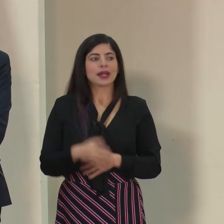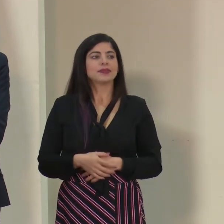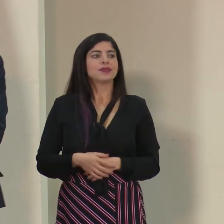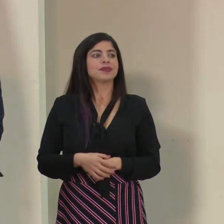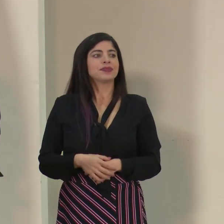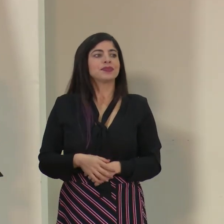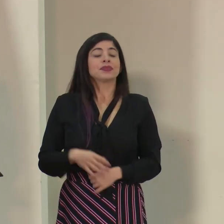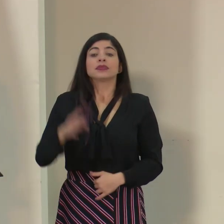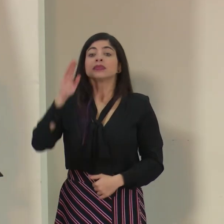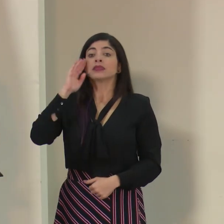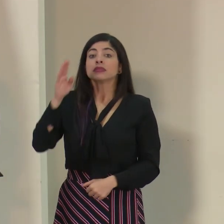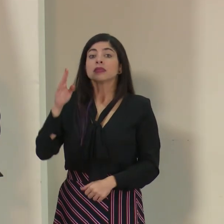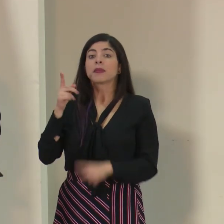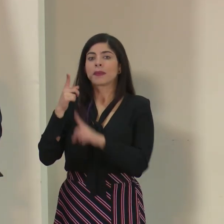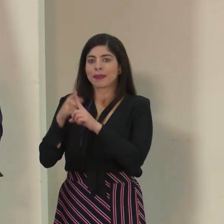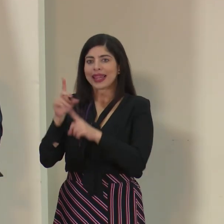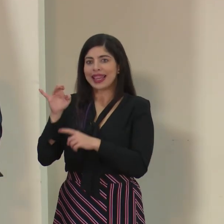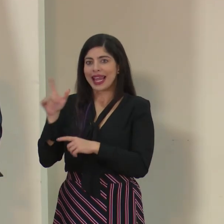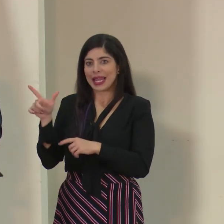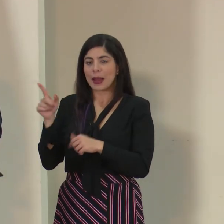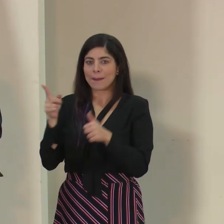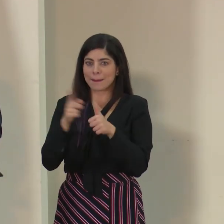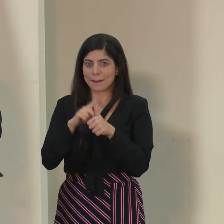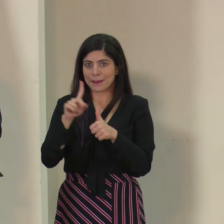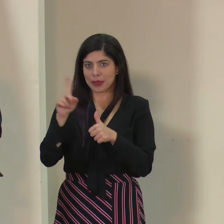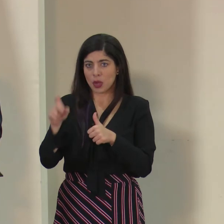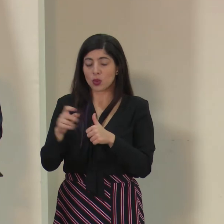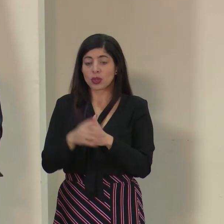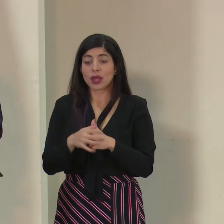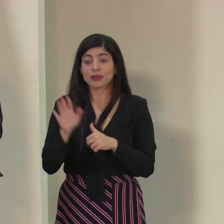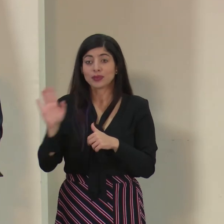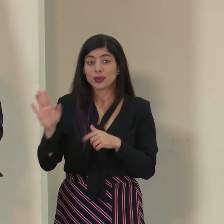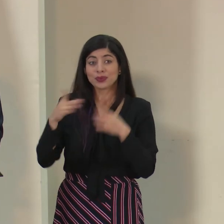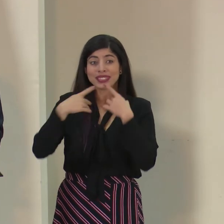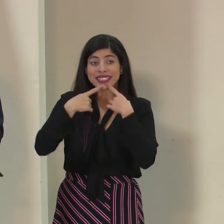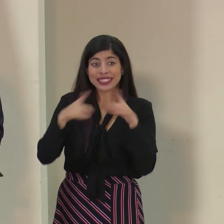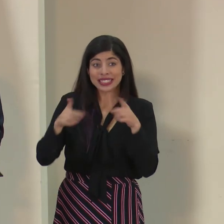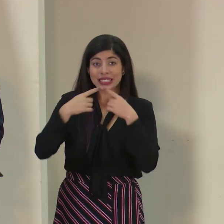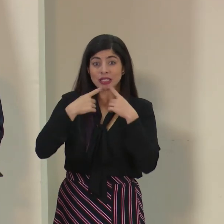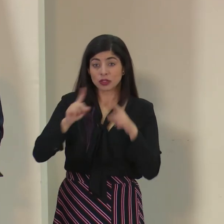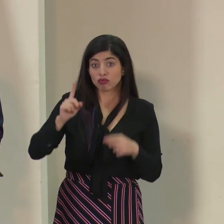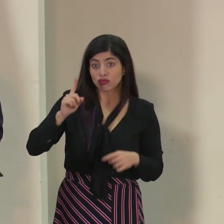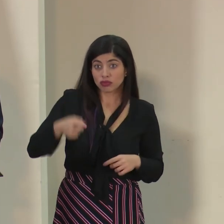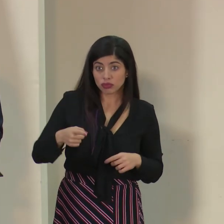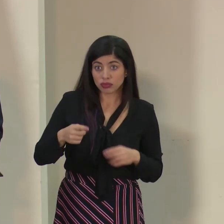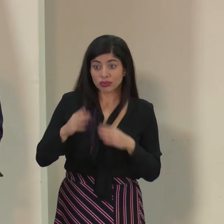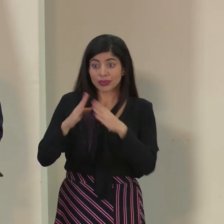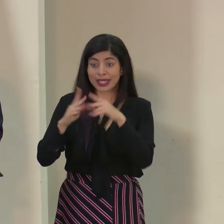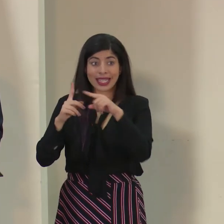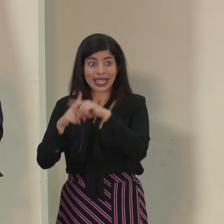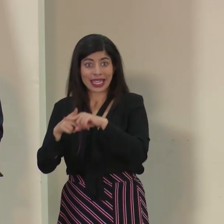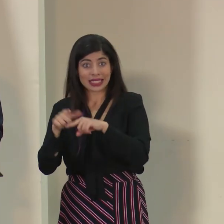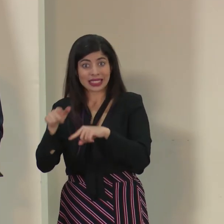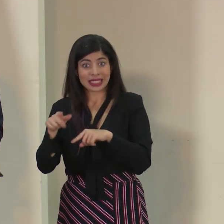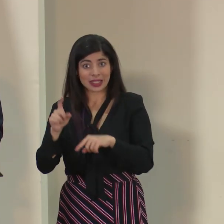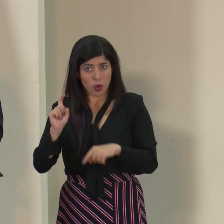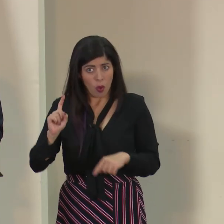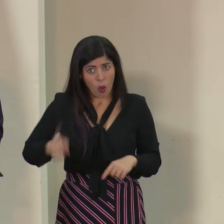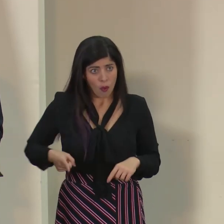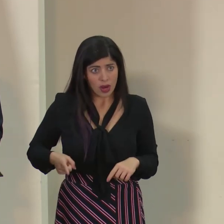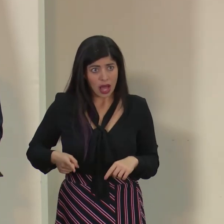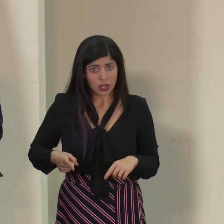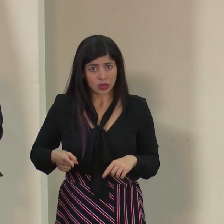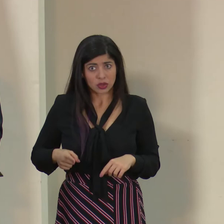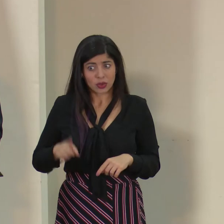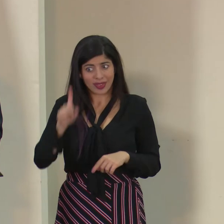Buenas. Para don Daniel, la primera pregunta. Estas directrices que se están girando a las iglesias son de carácter obligatorio,